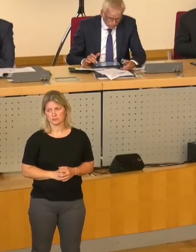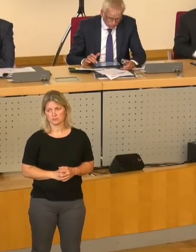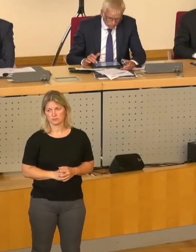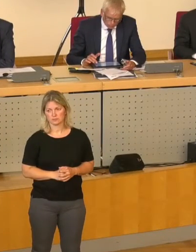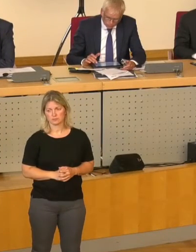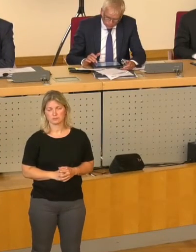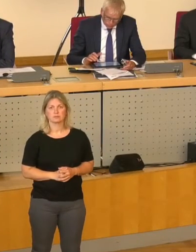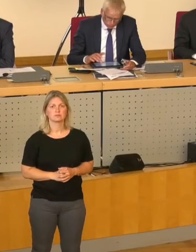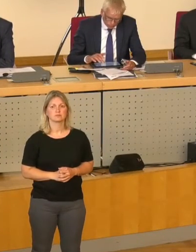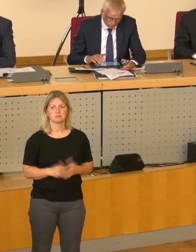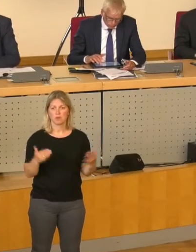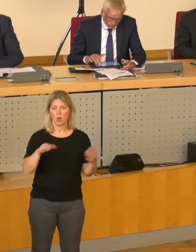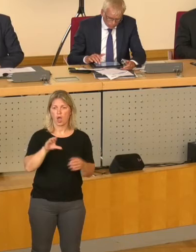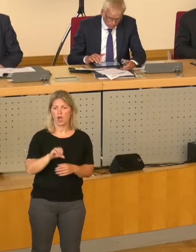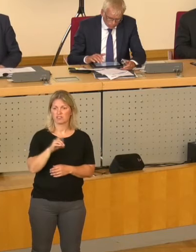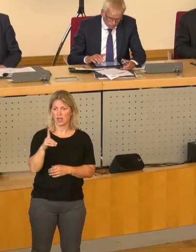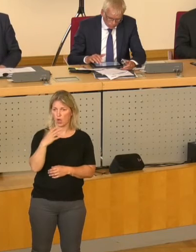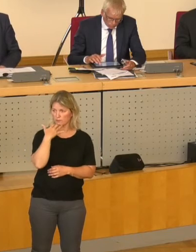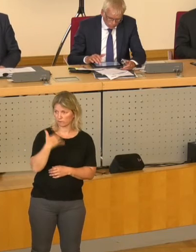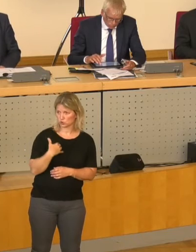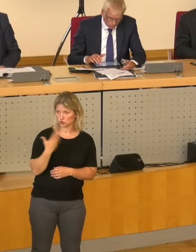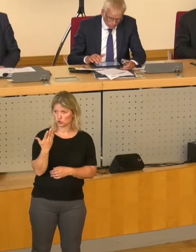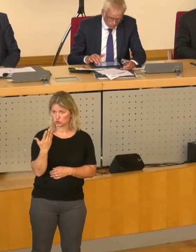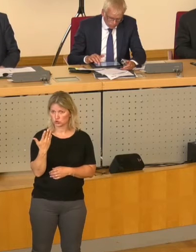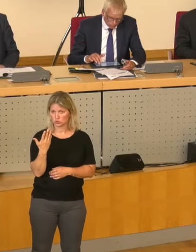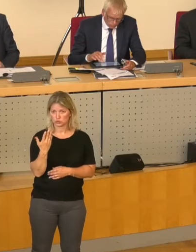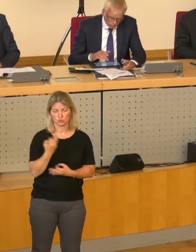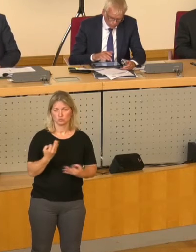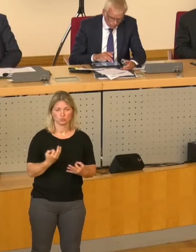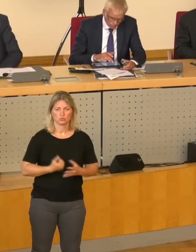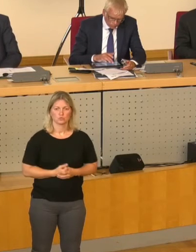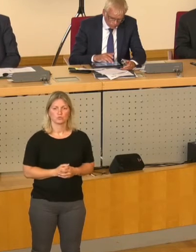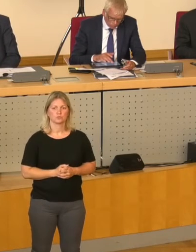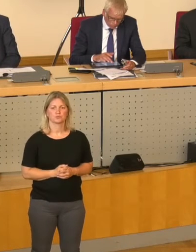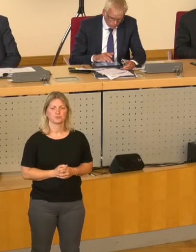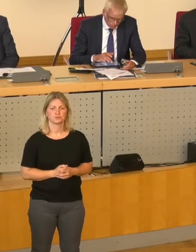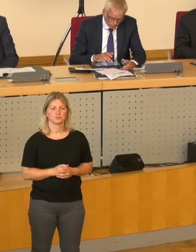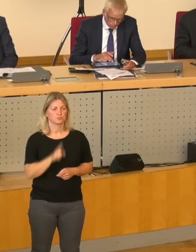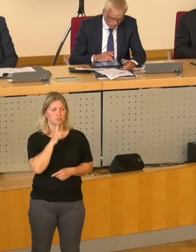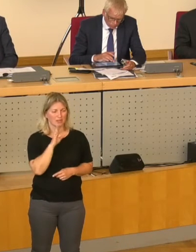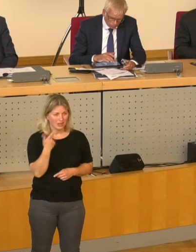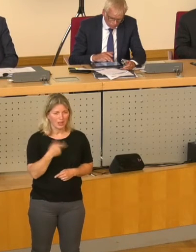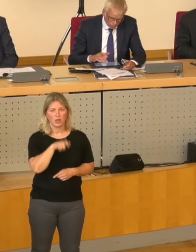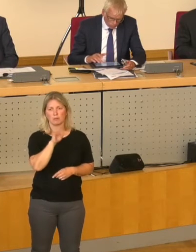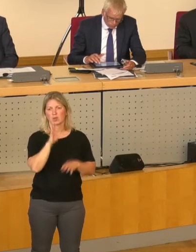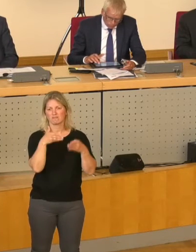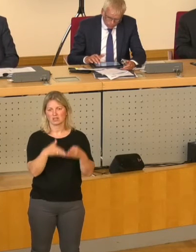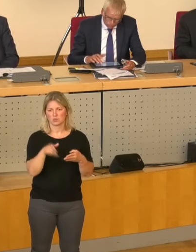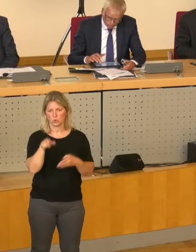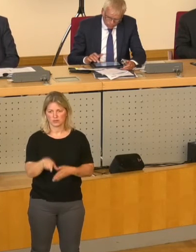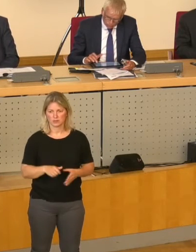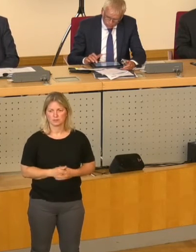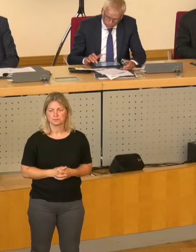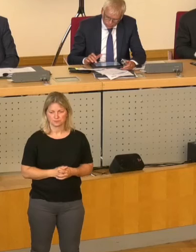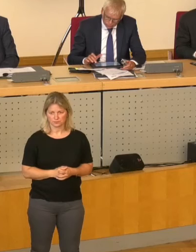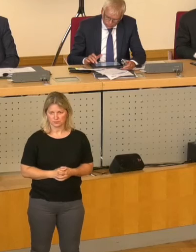Wird AfD das Wort gewünscht? Scheint nicht der Fall zu sein. Dann Bürgerfraktion, Herr Dr. Bösel. Nein, Herr Blümel.